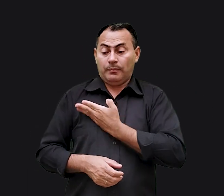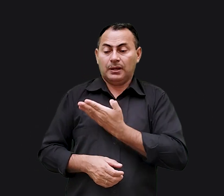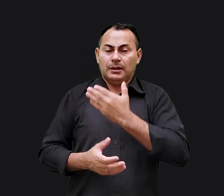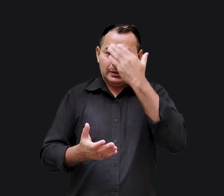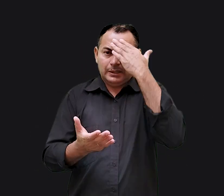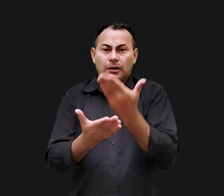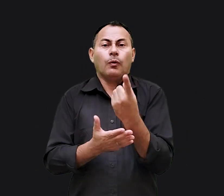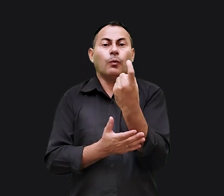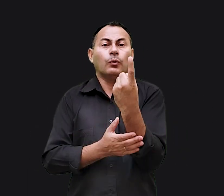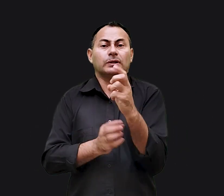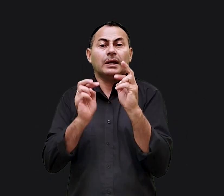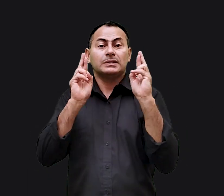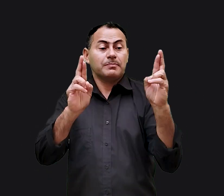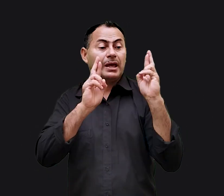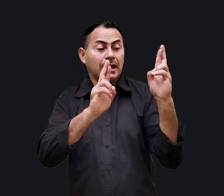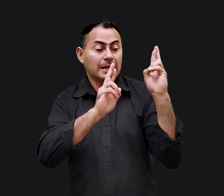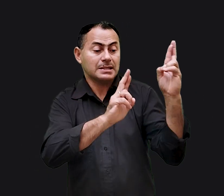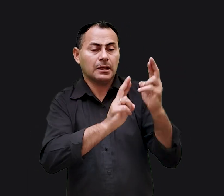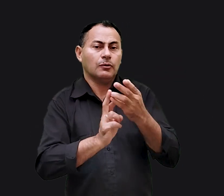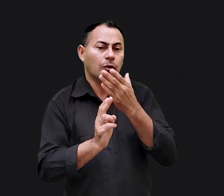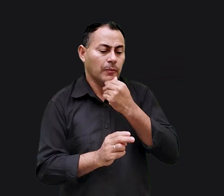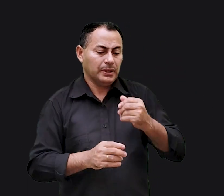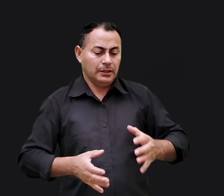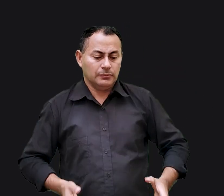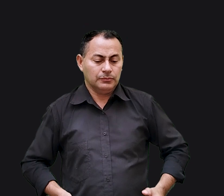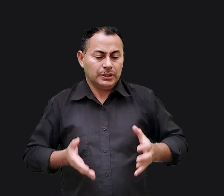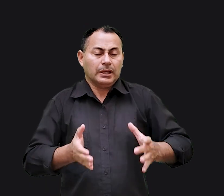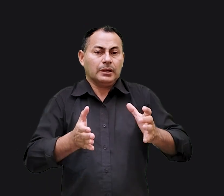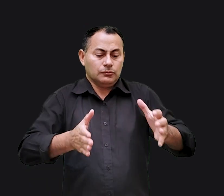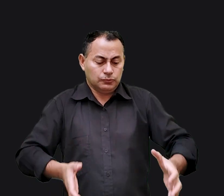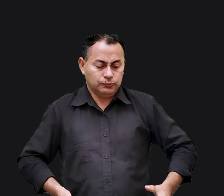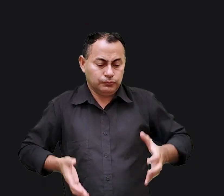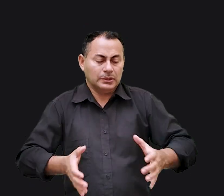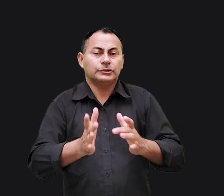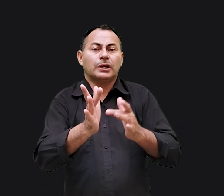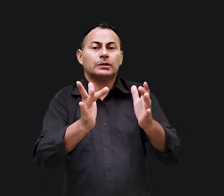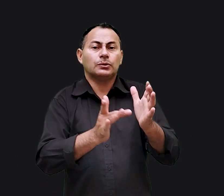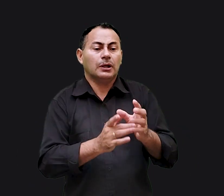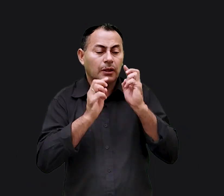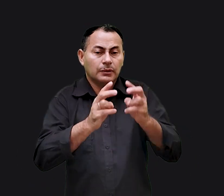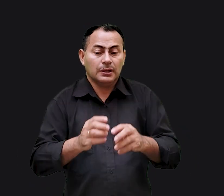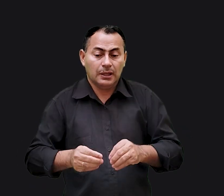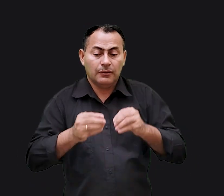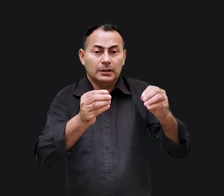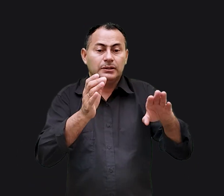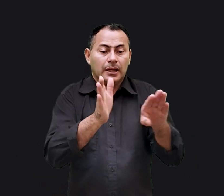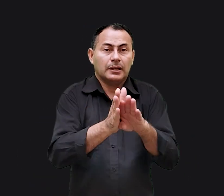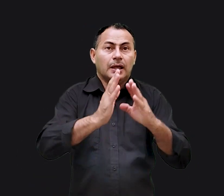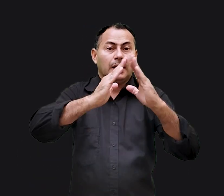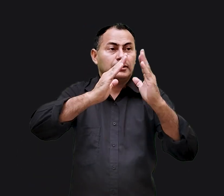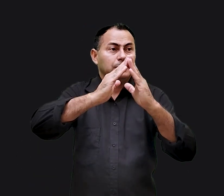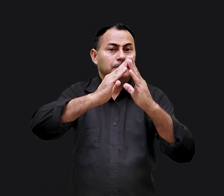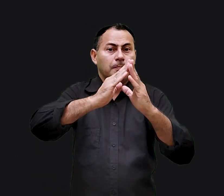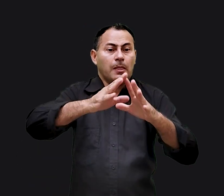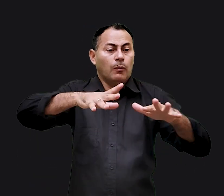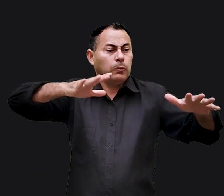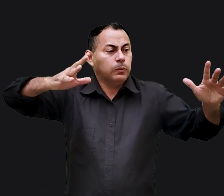acreditavam que só havia uma esperança para aquele paralítico, Jesus. Eles tentaram levá-lo até Jesus, mas quando chegaram na casa,